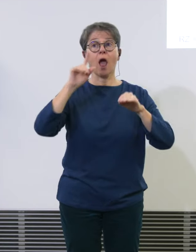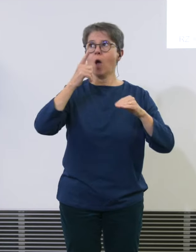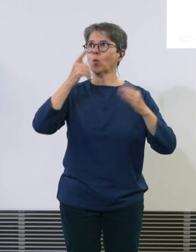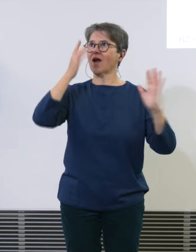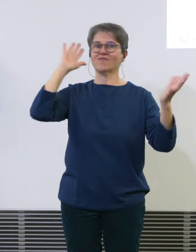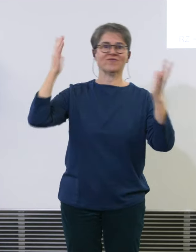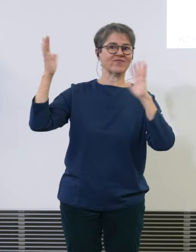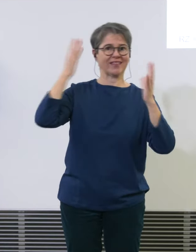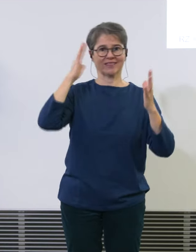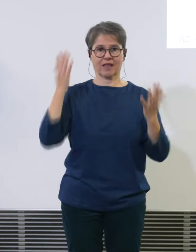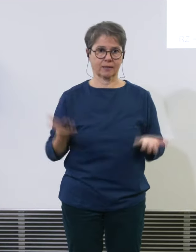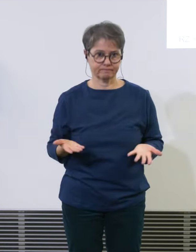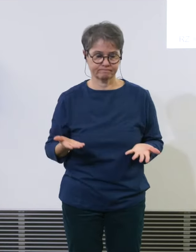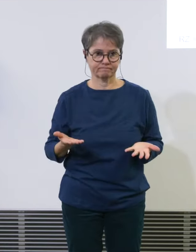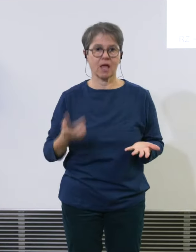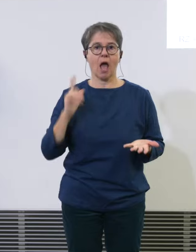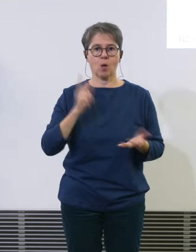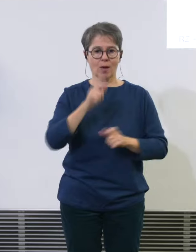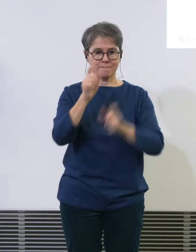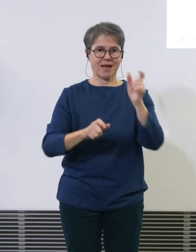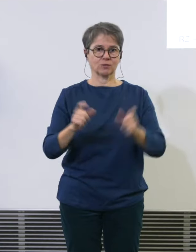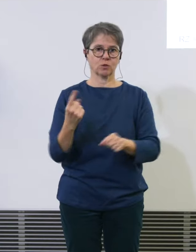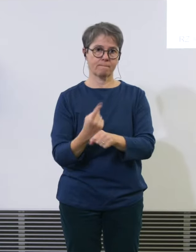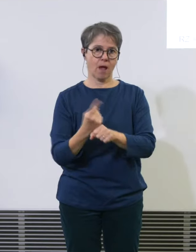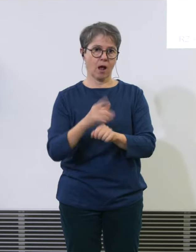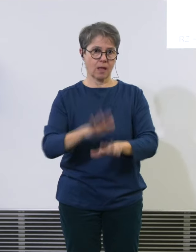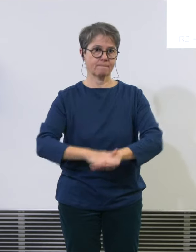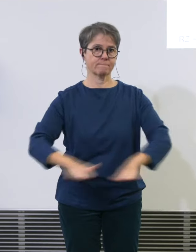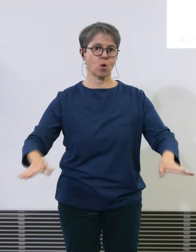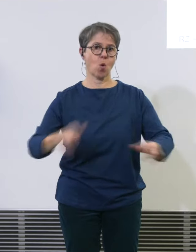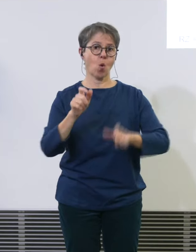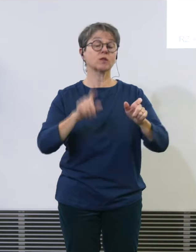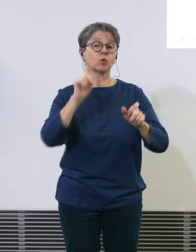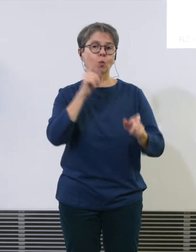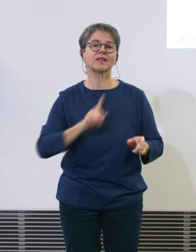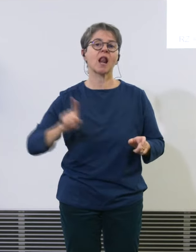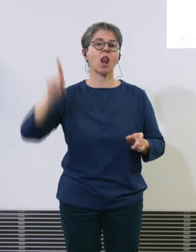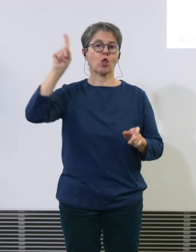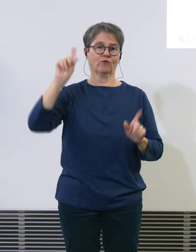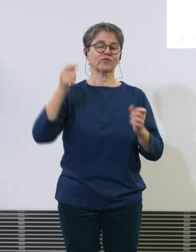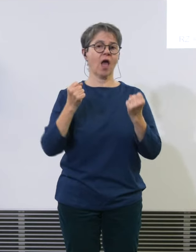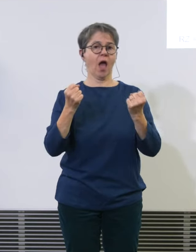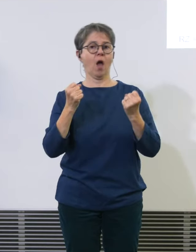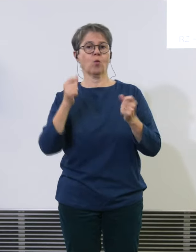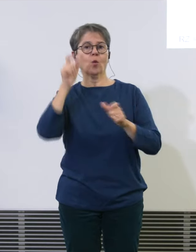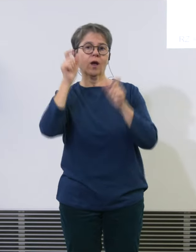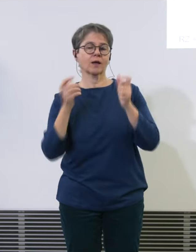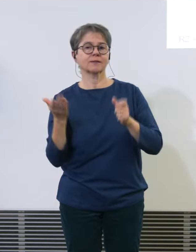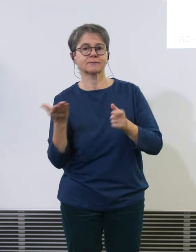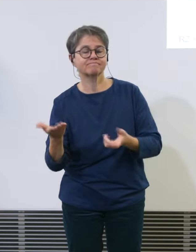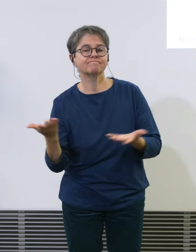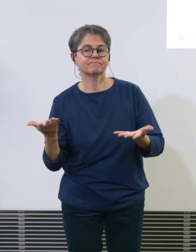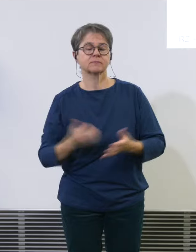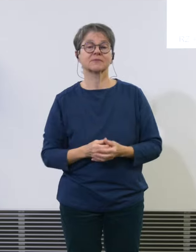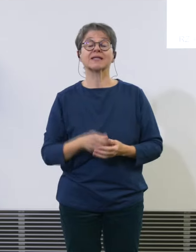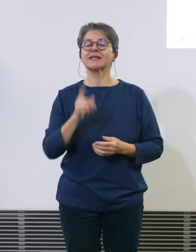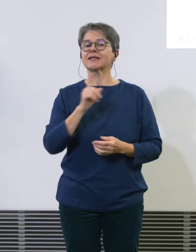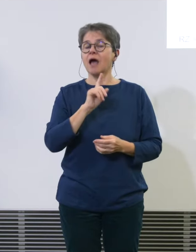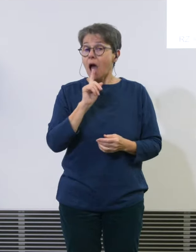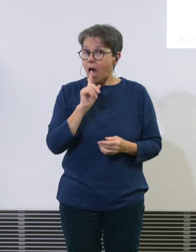Wetterphänomene, Personalmangel am Boden und natürlich auch in der Luft. Und nicht zuletzt, und das möchte ich an dieser Stelle auch sagen, nicht zuletzt ist auch das